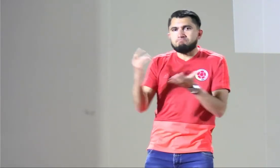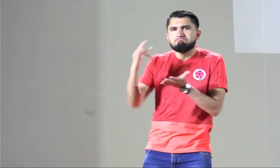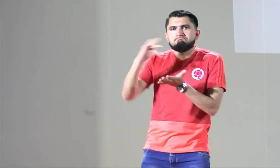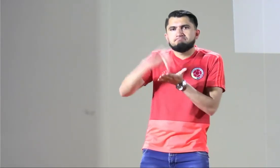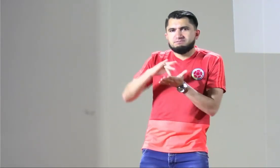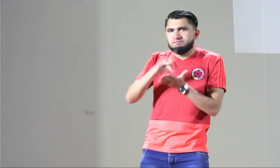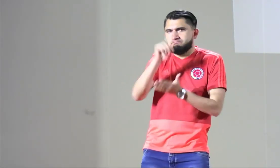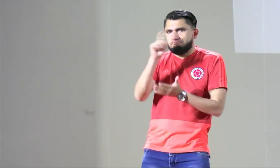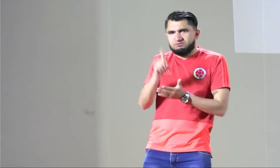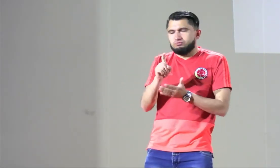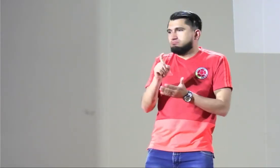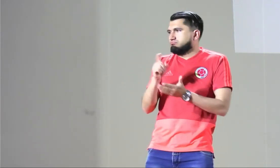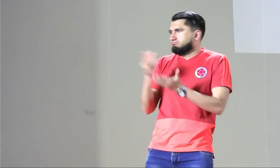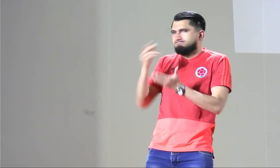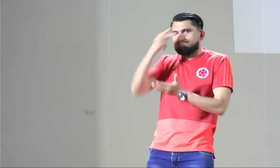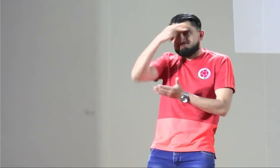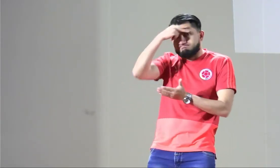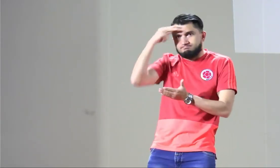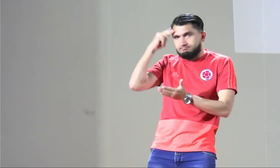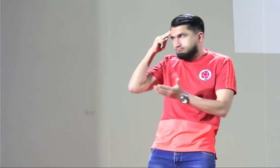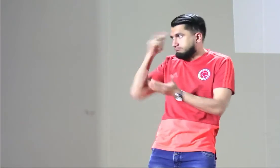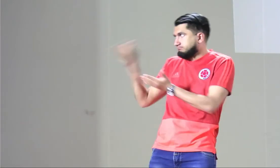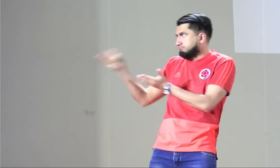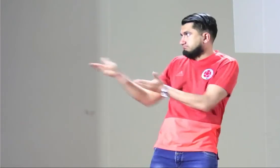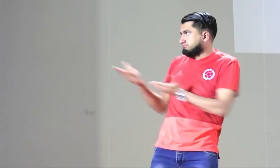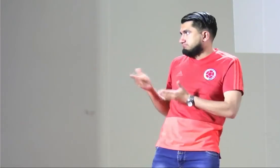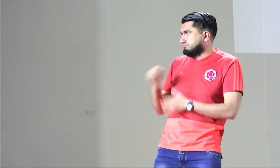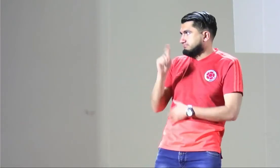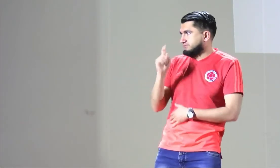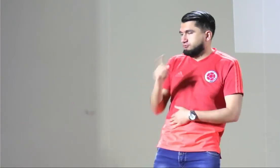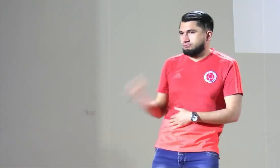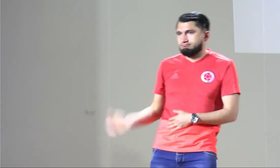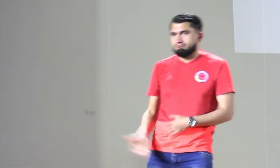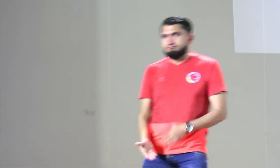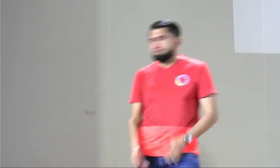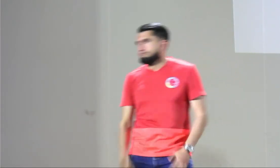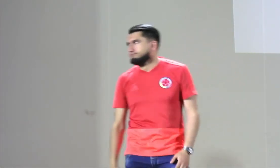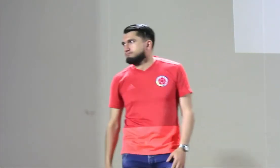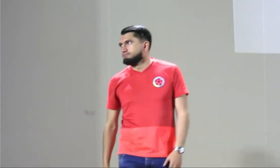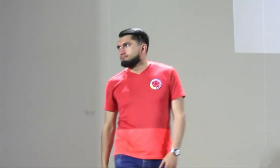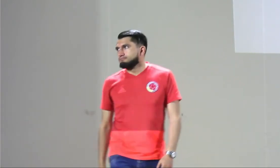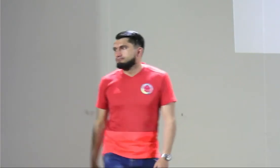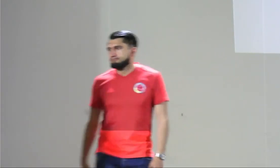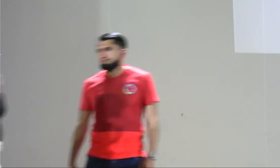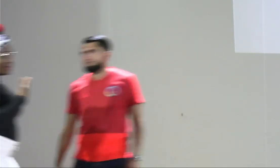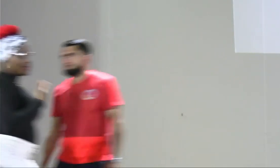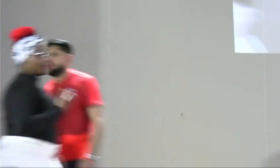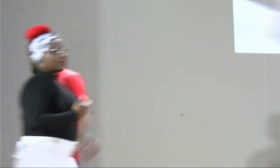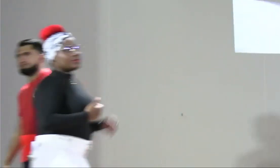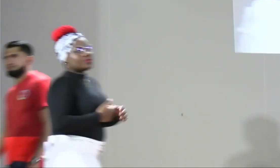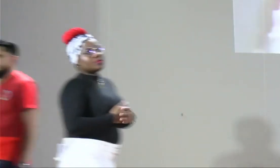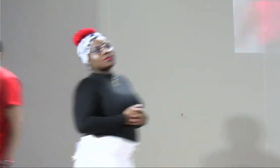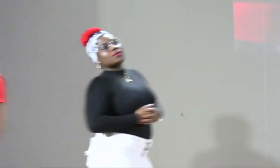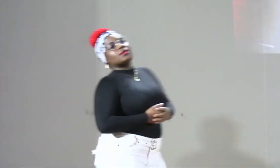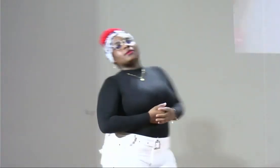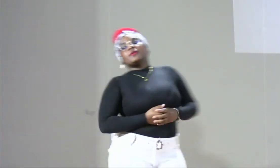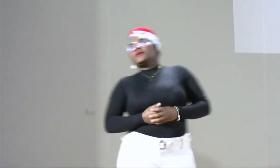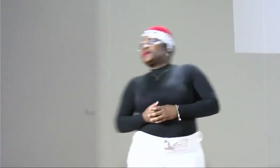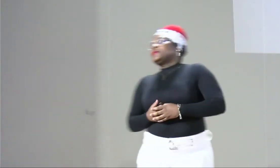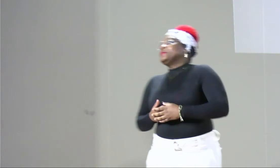hemos recibido nuestra pregunta a través de Zoom y tenemos una última pregunta acá de la misma Daniela en